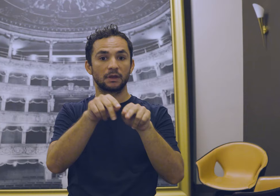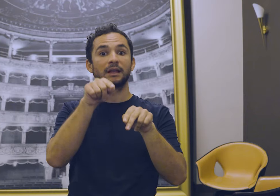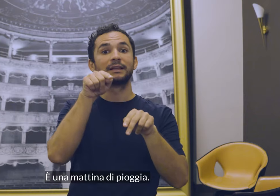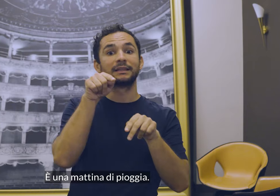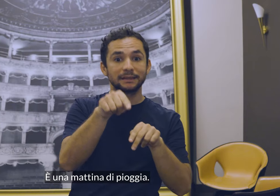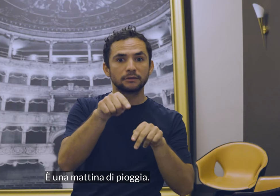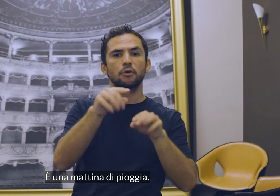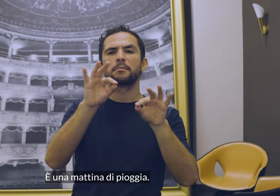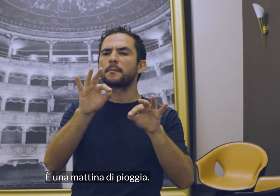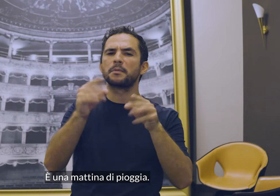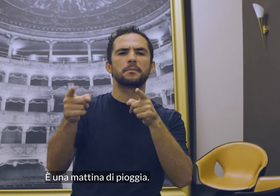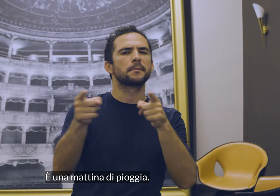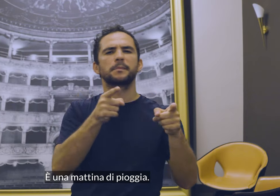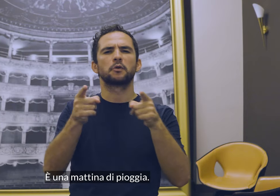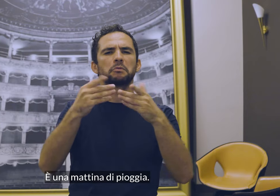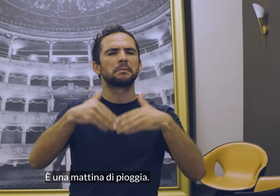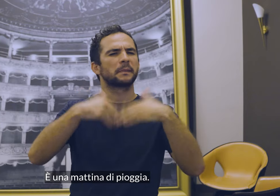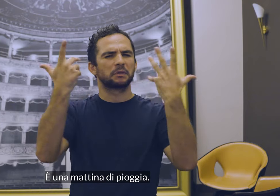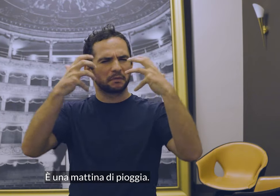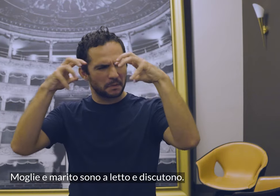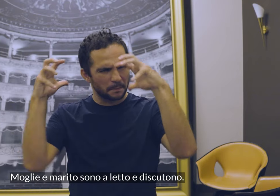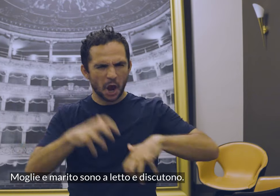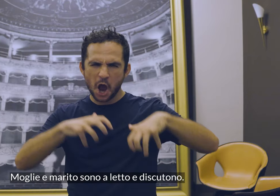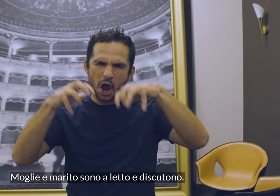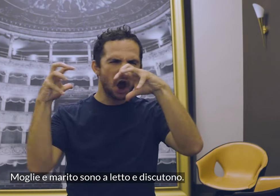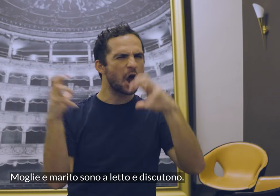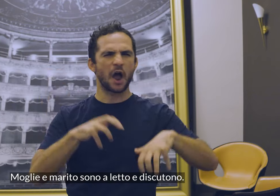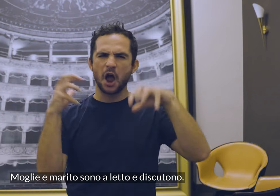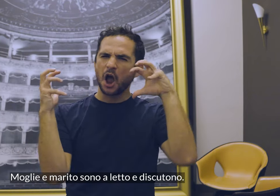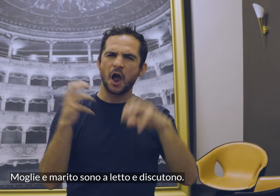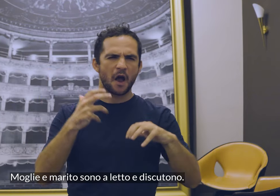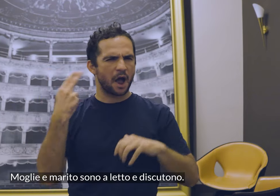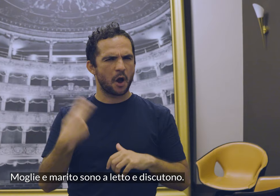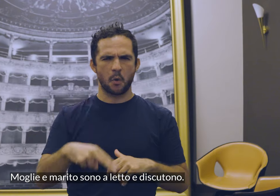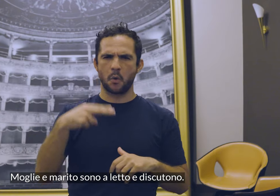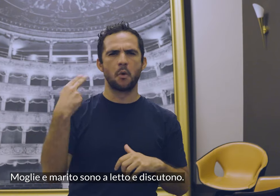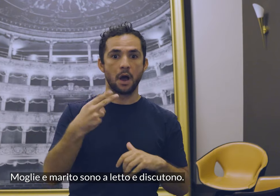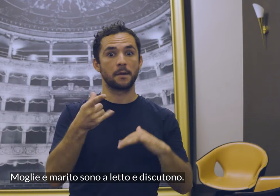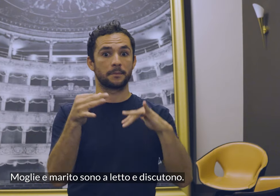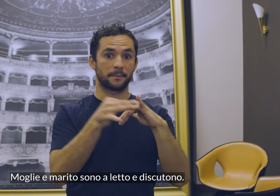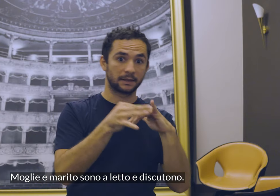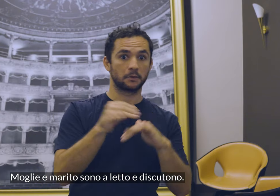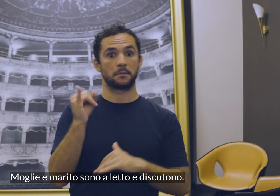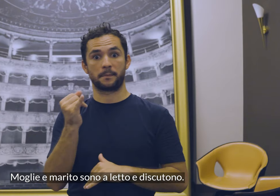È una mattina di pioggia. Moglie e marito sono a letto e discutono.